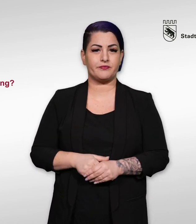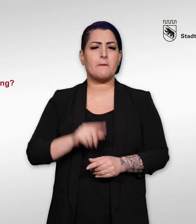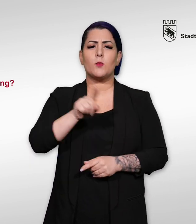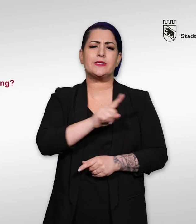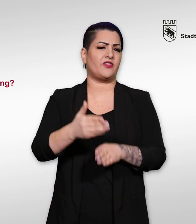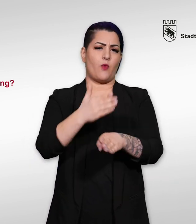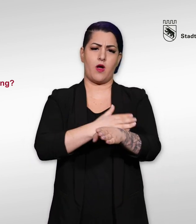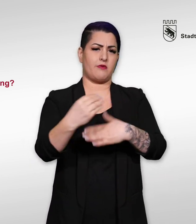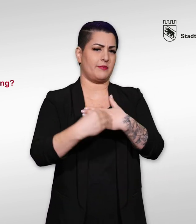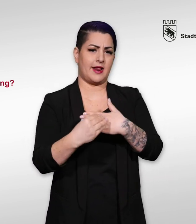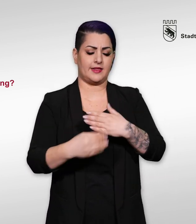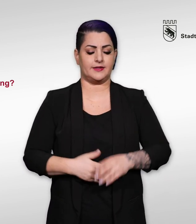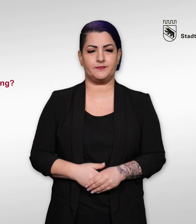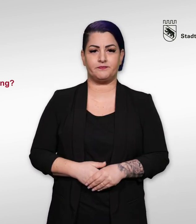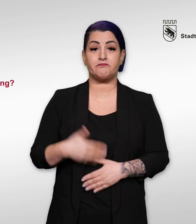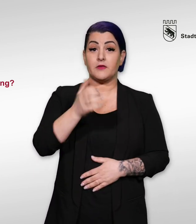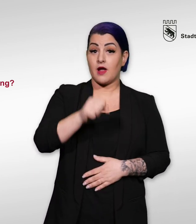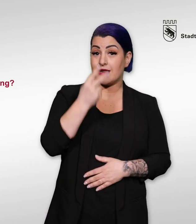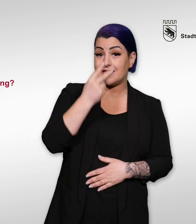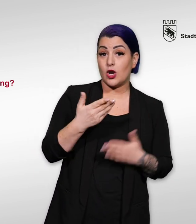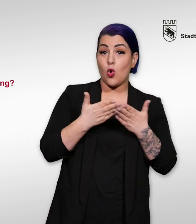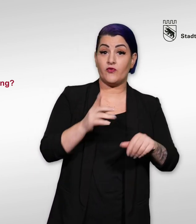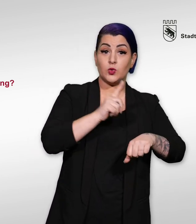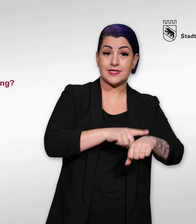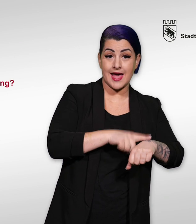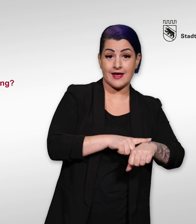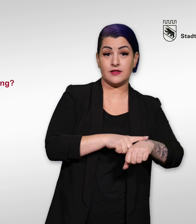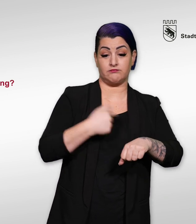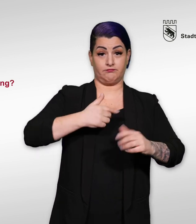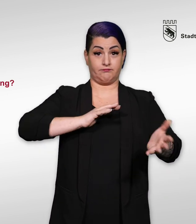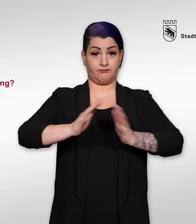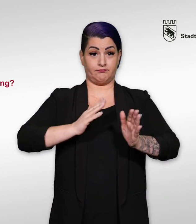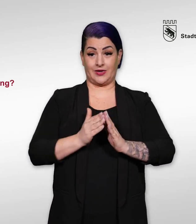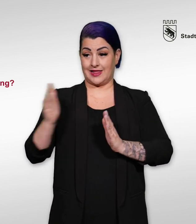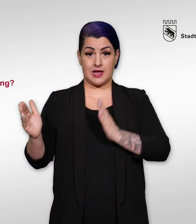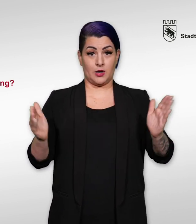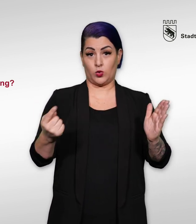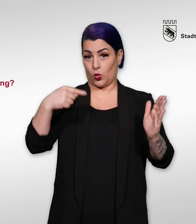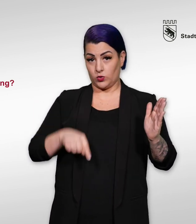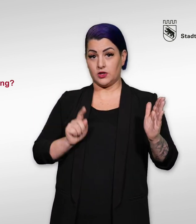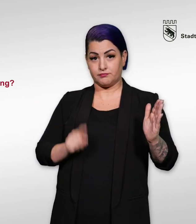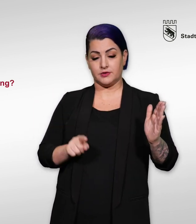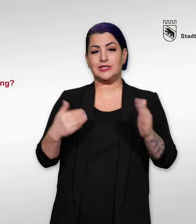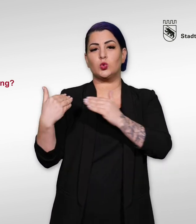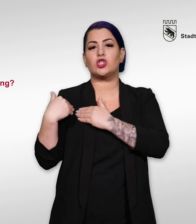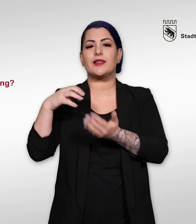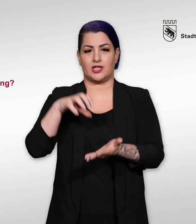Sie müssen sich nicht vorher anmelden. Sie finden die Öffnungszeiten in der Box Zuständige Stelle neben oder unter diesem Video.